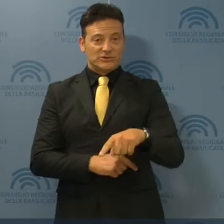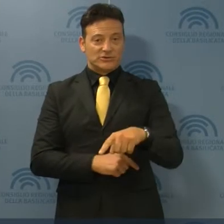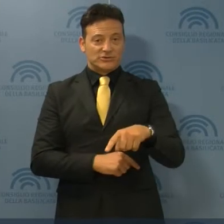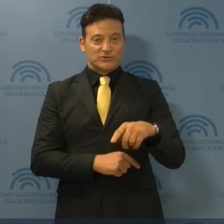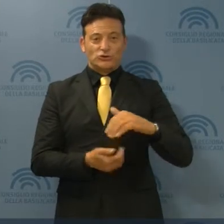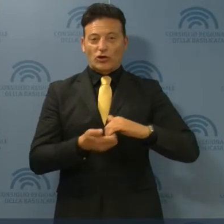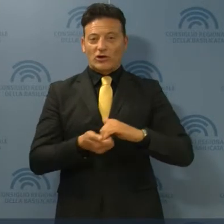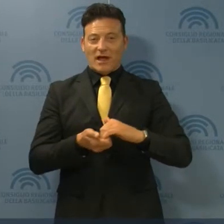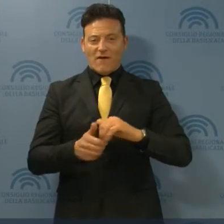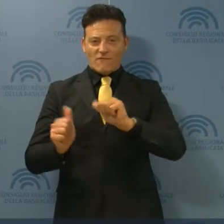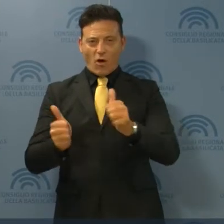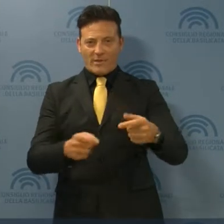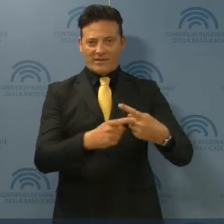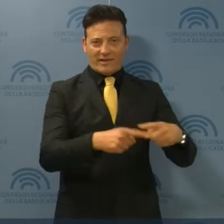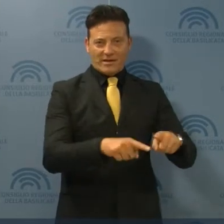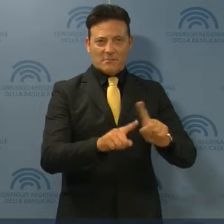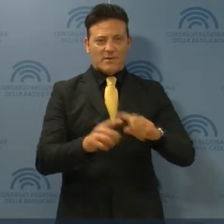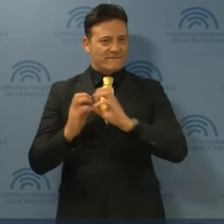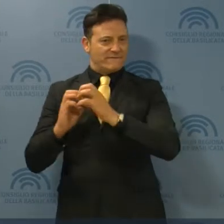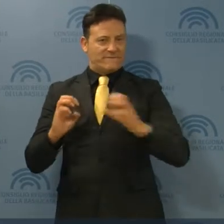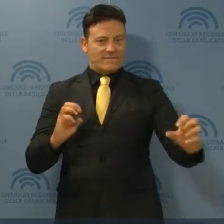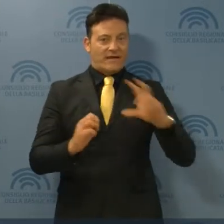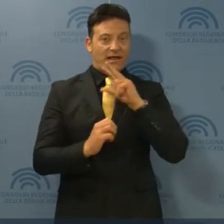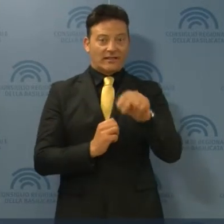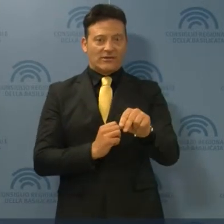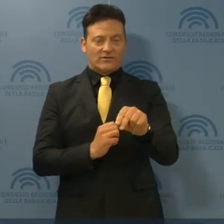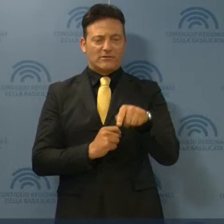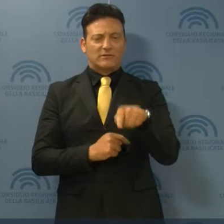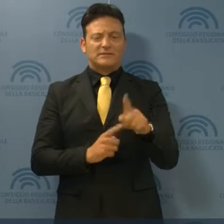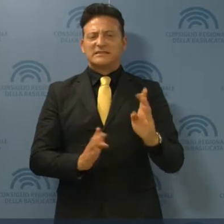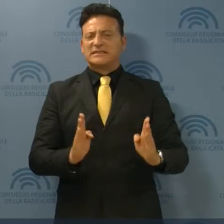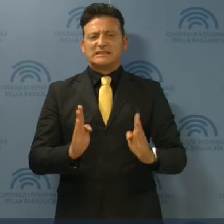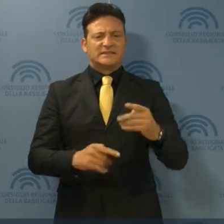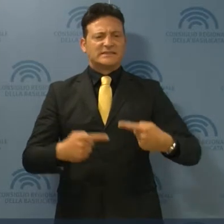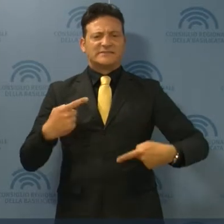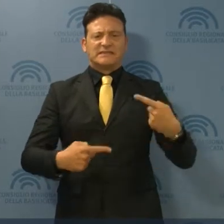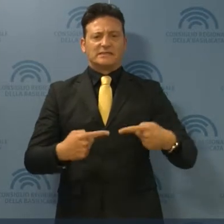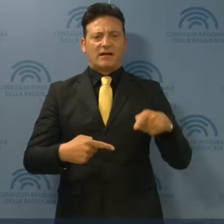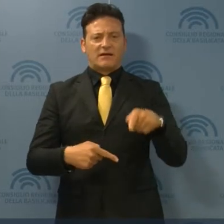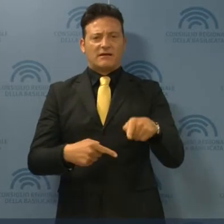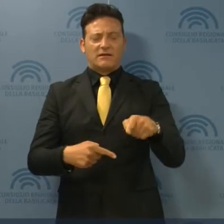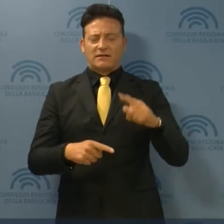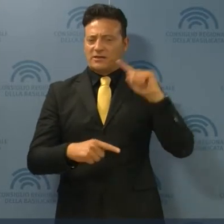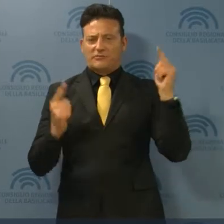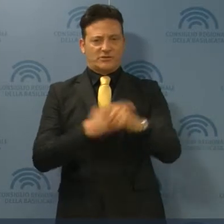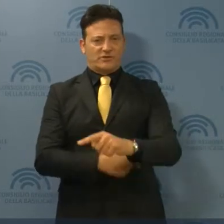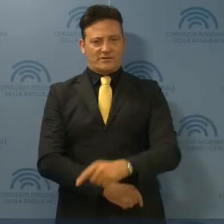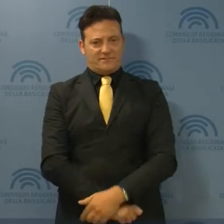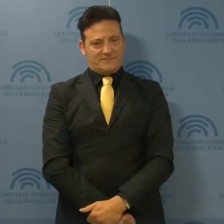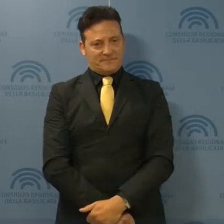società multiforme e stratificata, ha detto, è una sfida di particolare complessità.